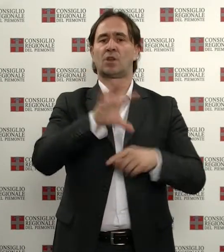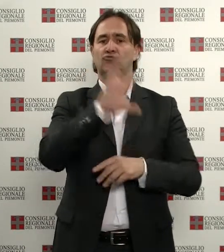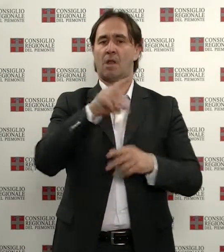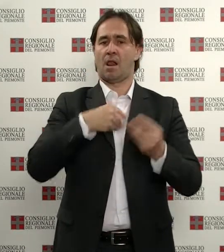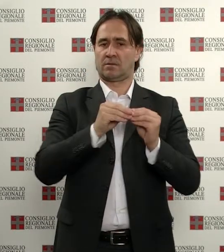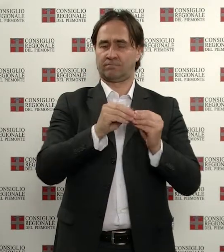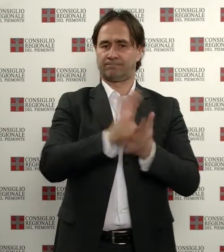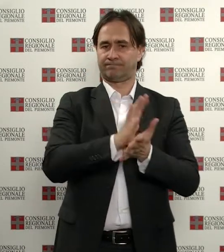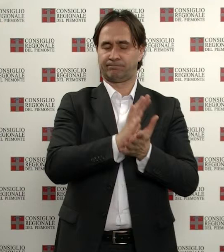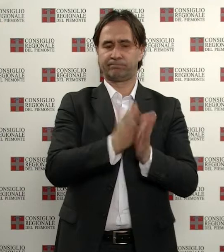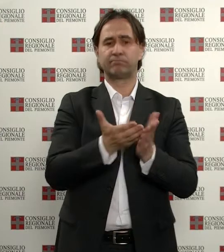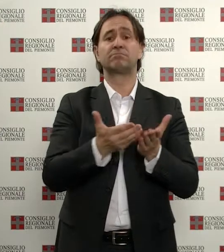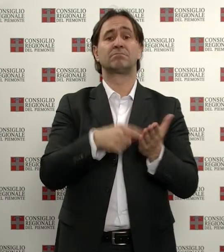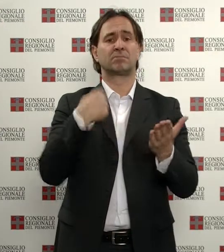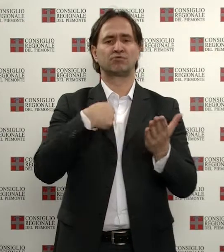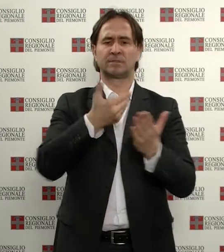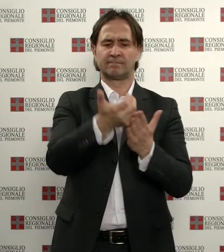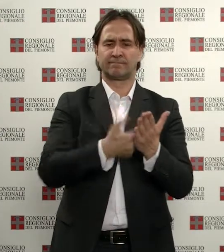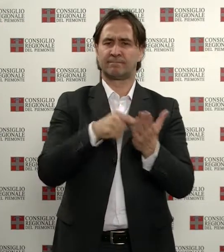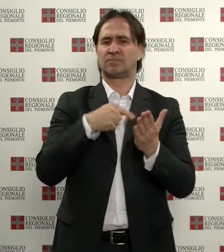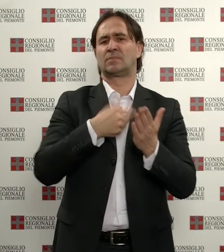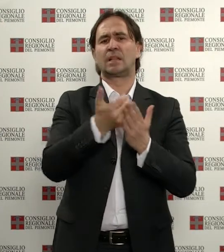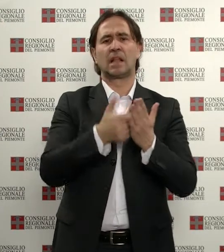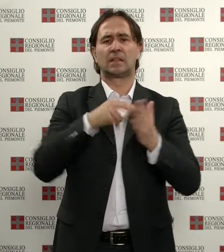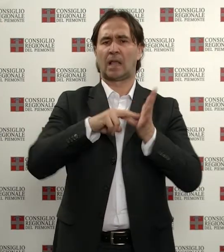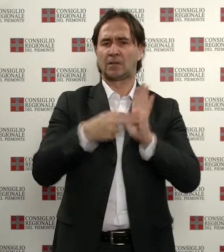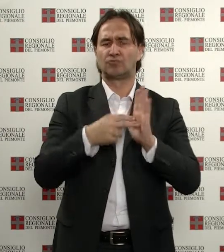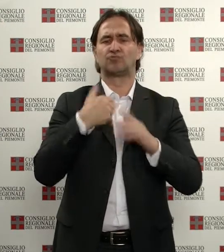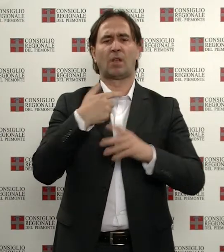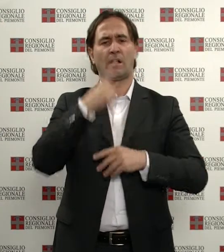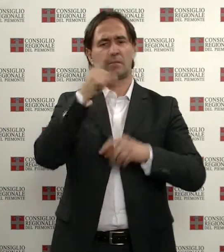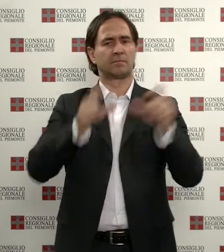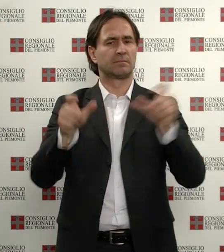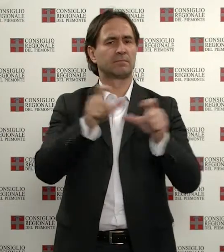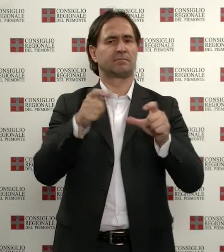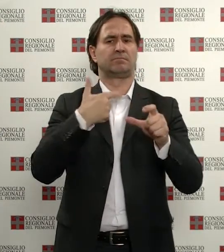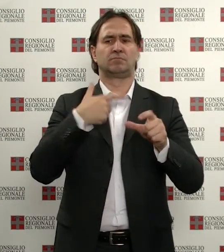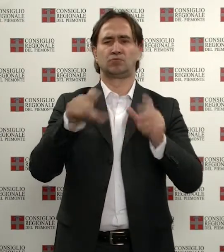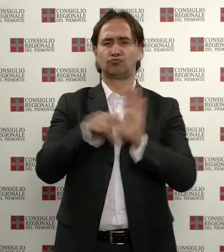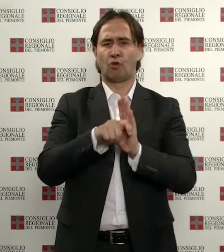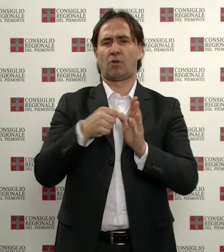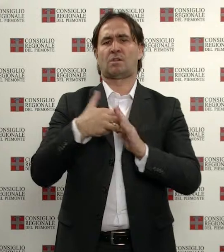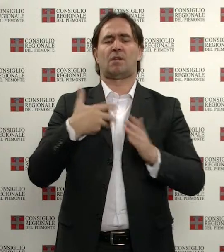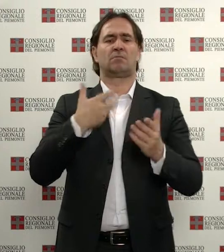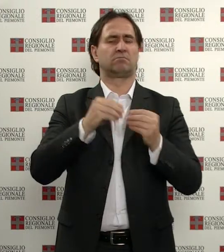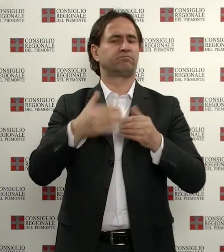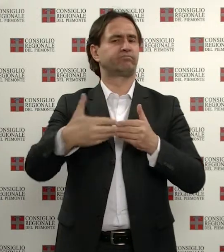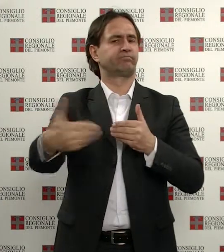raccoglie non solo dati tecnici ma anche cenni sulla storia, sui personaggi e sulle tradizioni che caratterizzano i singoli comuni.